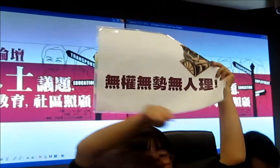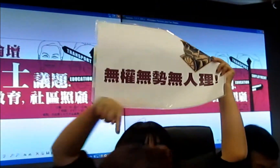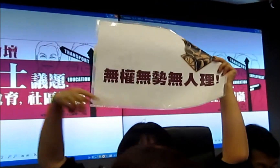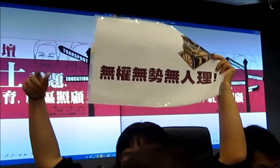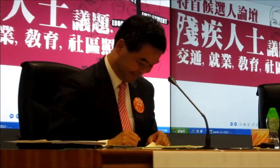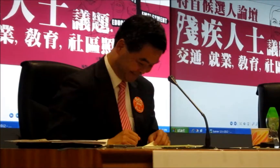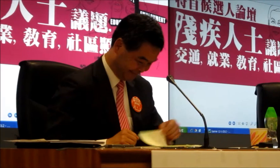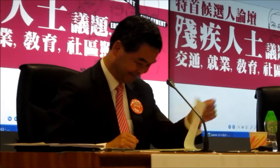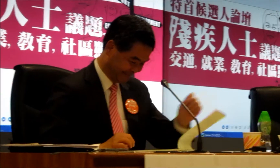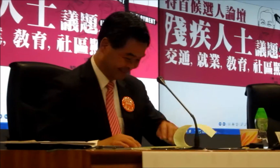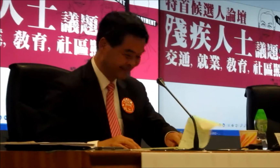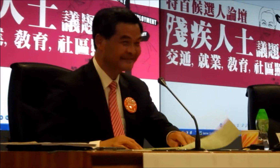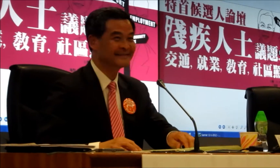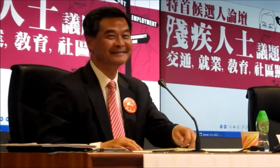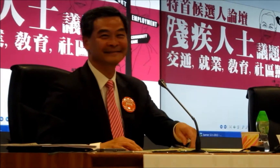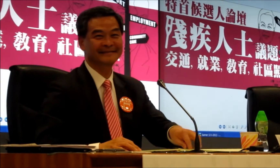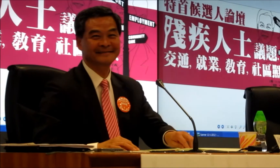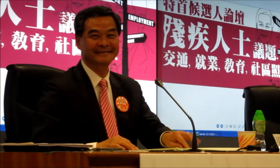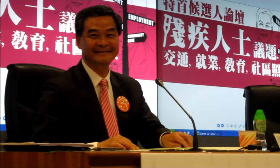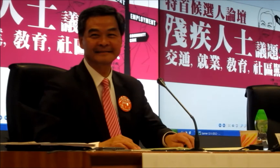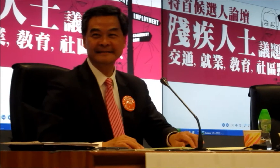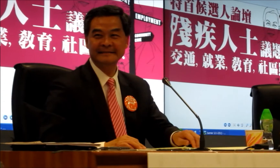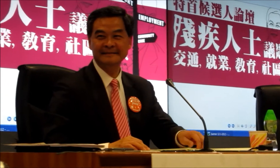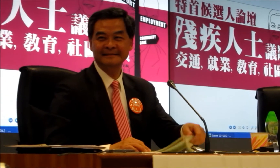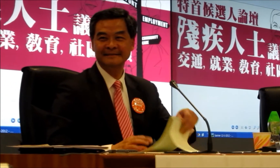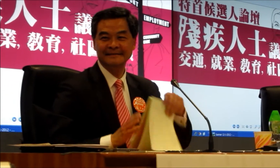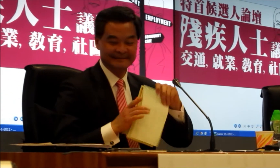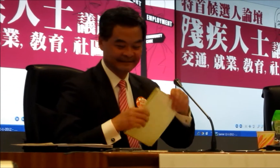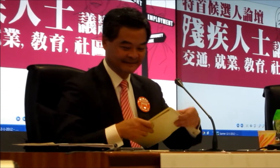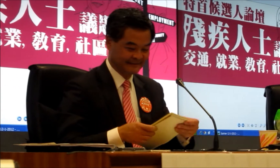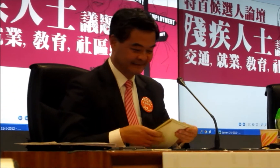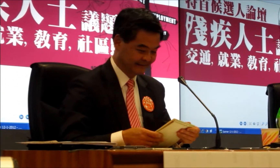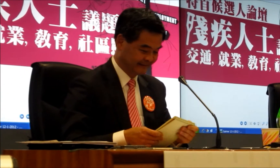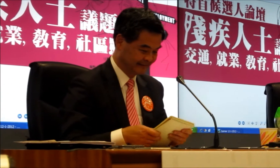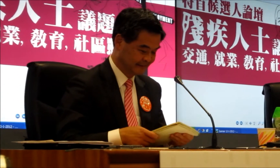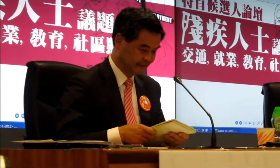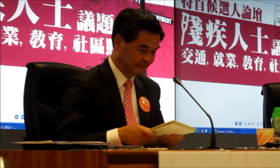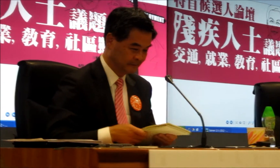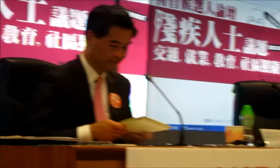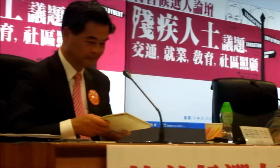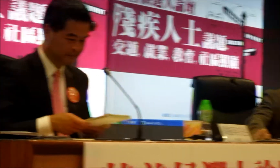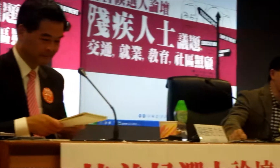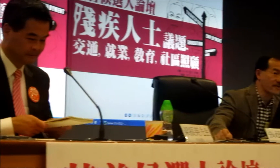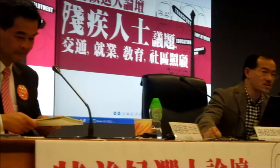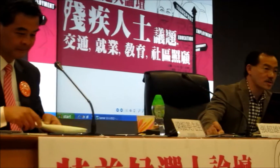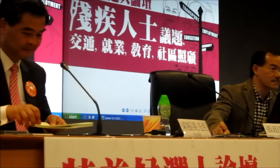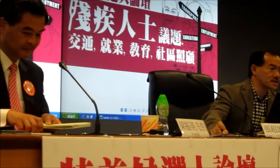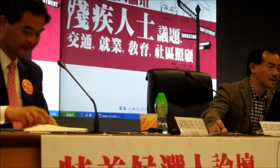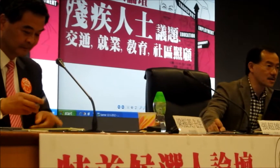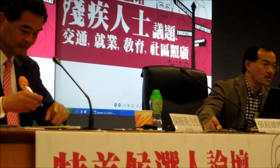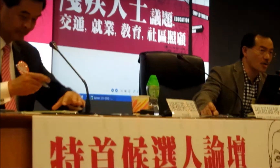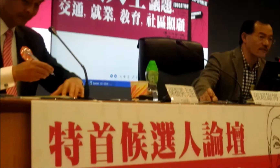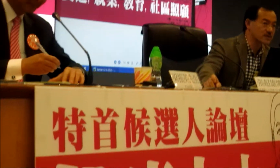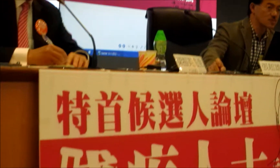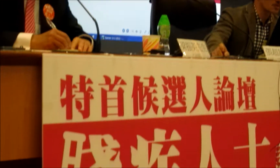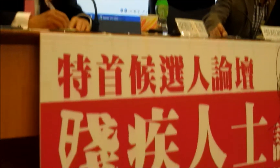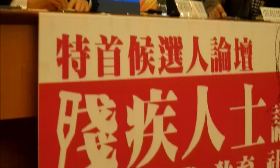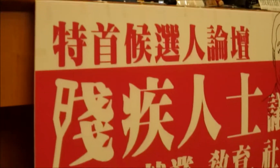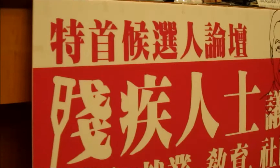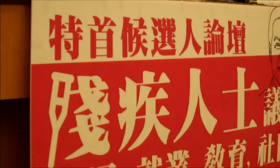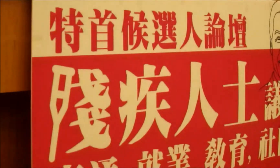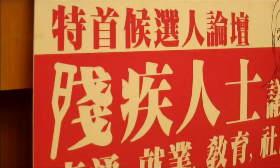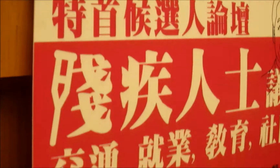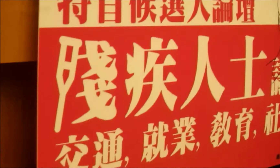這位朋友請你辛苦一點之前你們可能講了四五分鐘今次講了兩分鐘